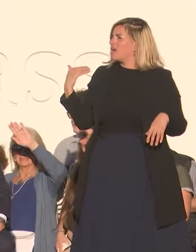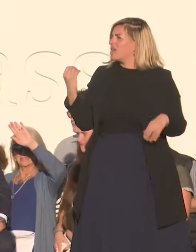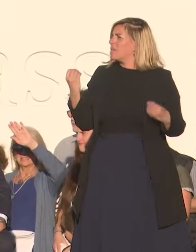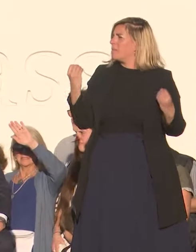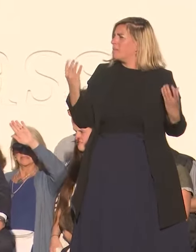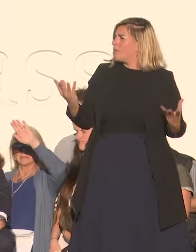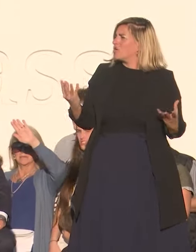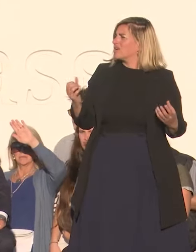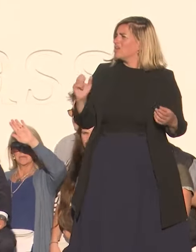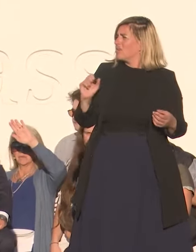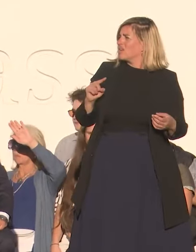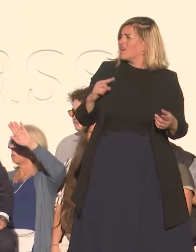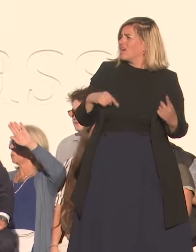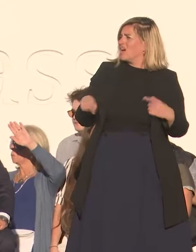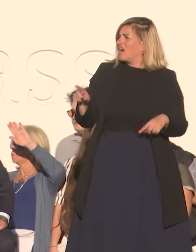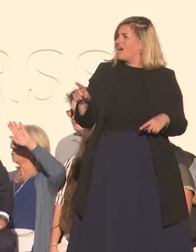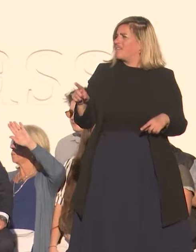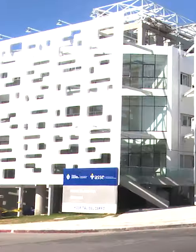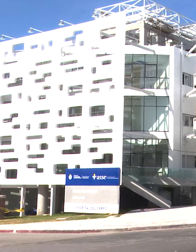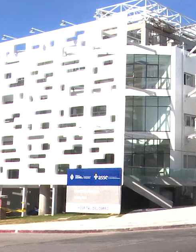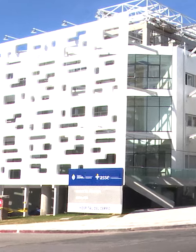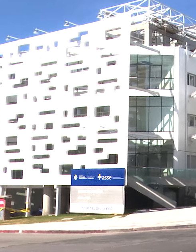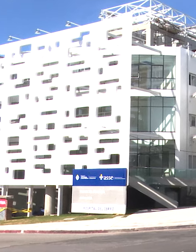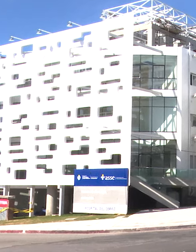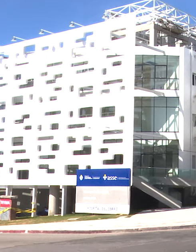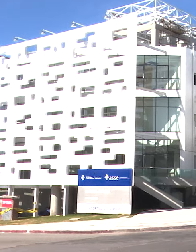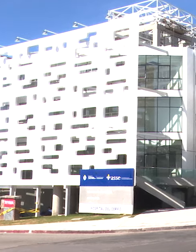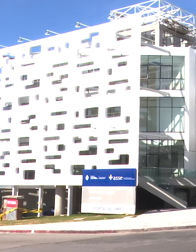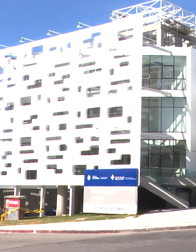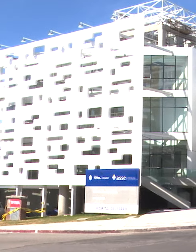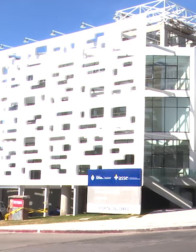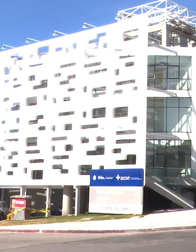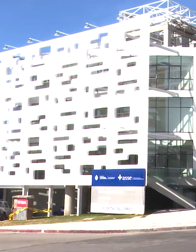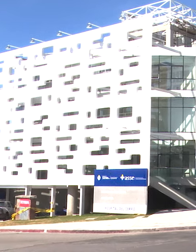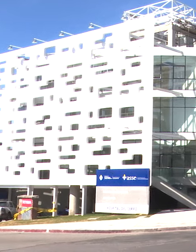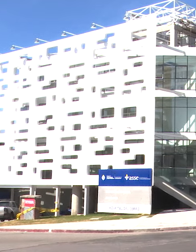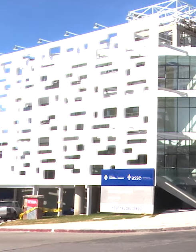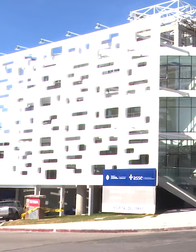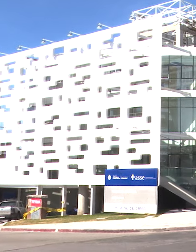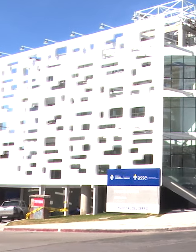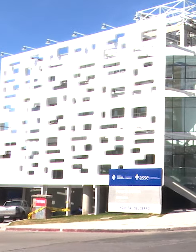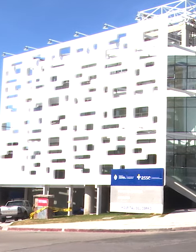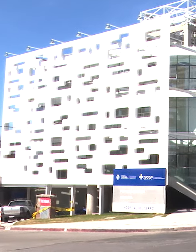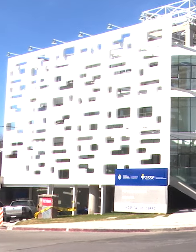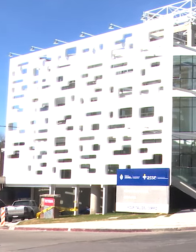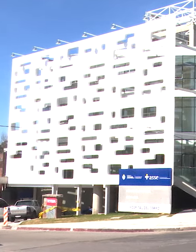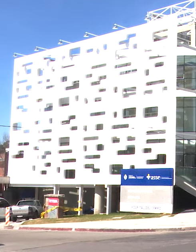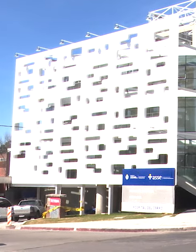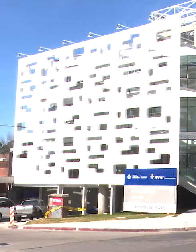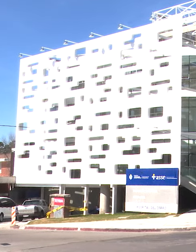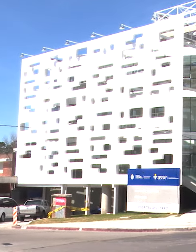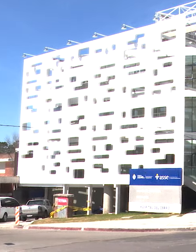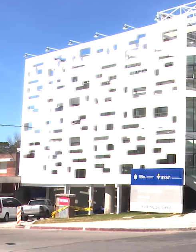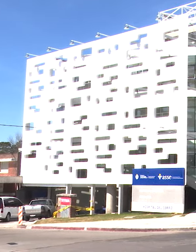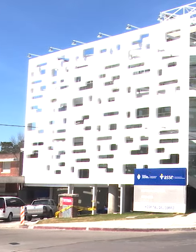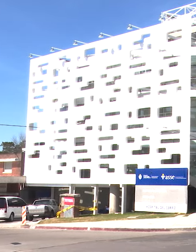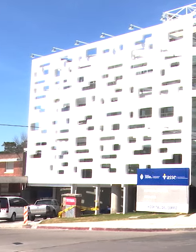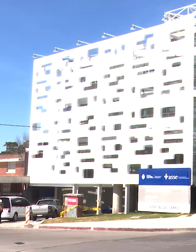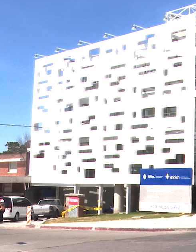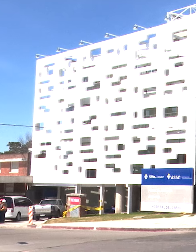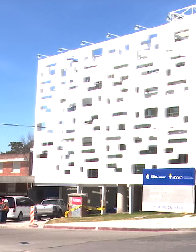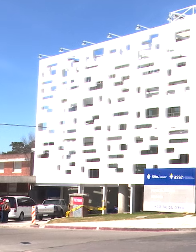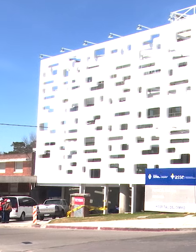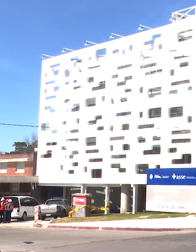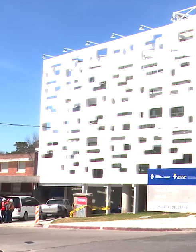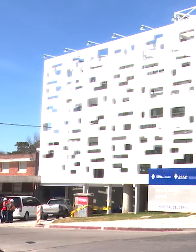porque había una fachada que costaba un poquito más cara que lo que estaba previsto y esa discusión que se dio en mi despacho